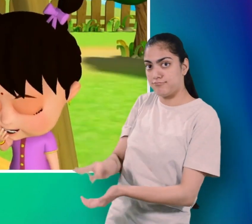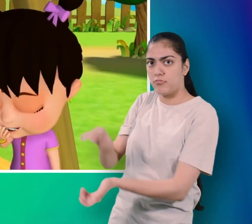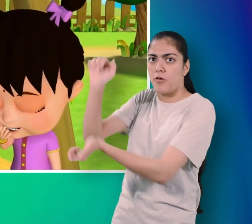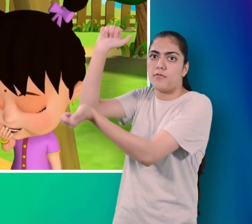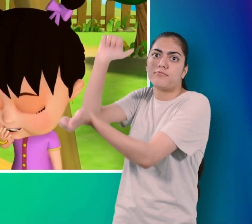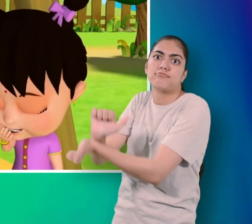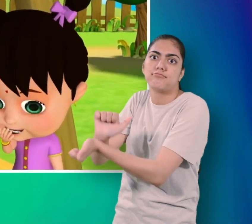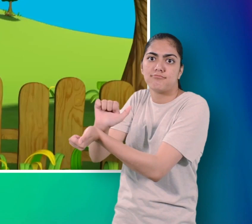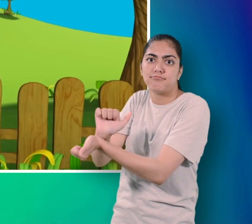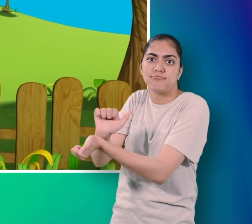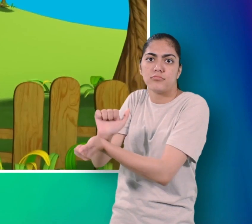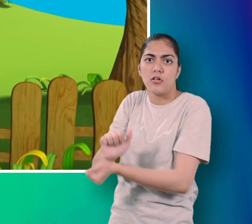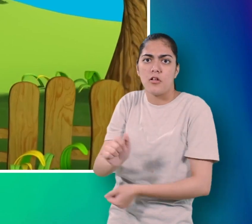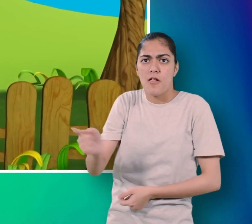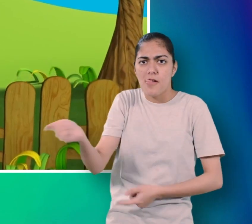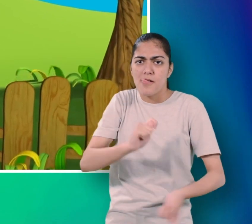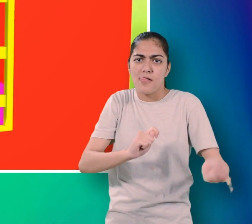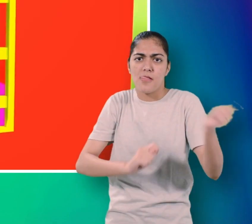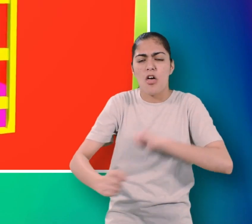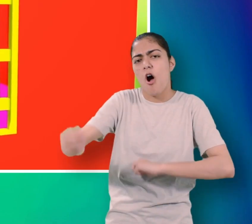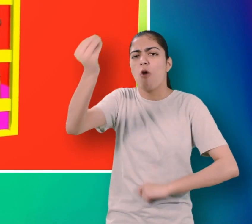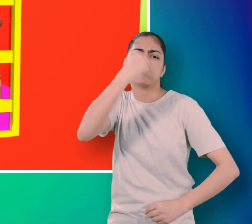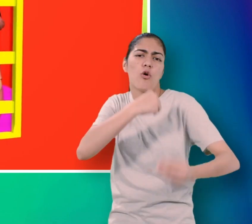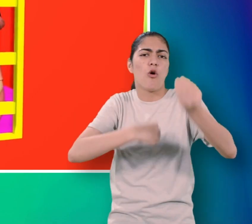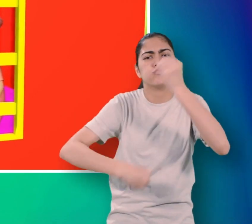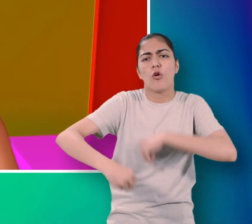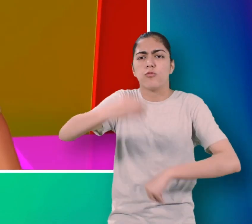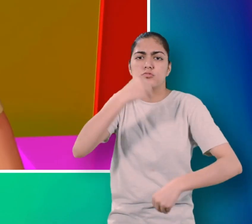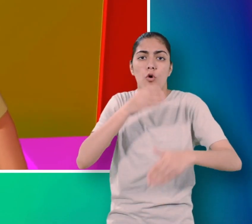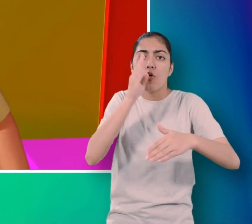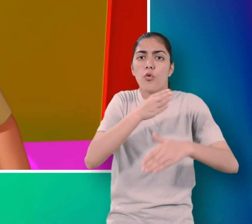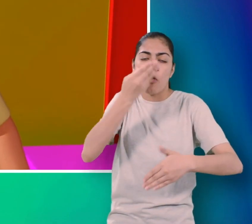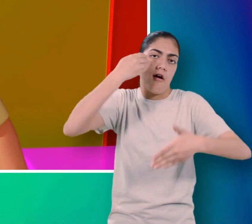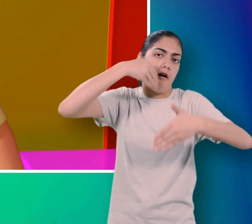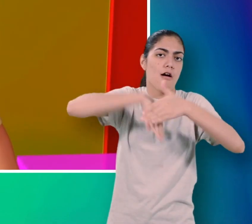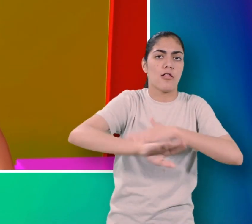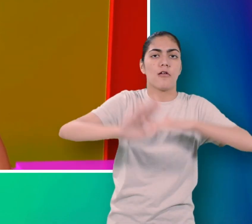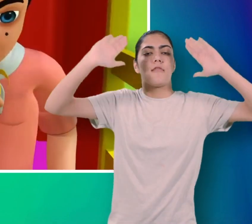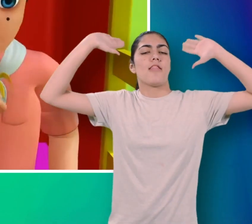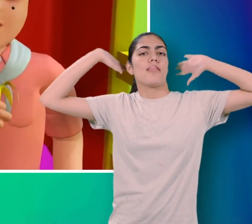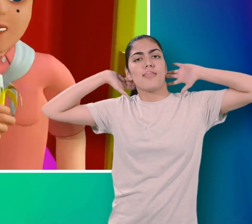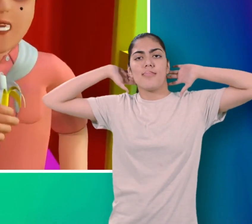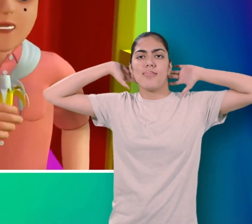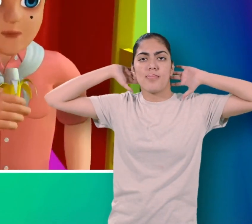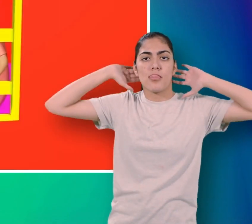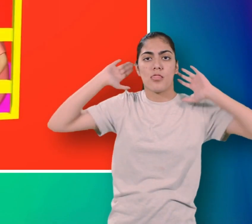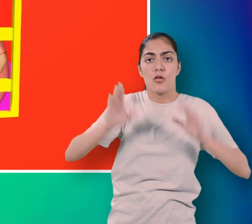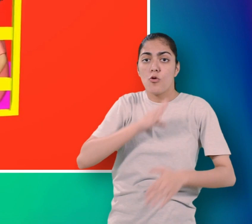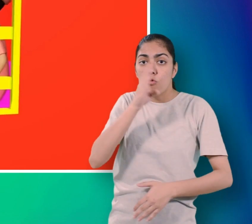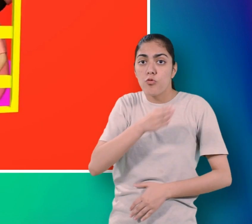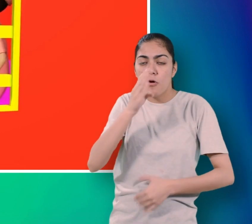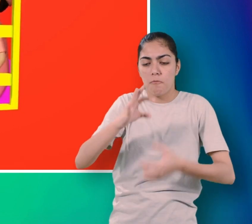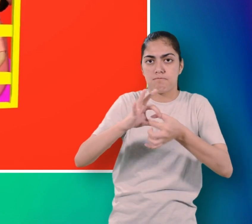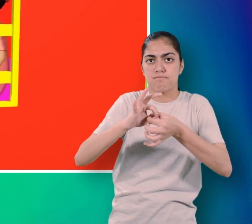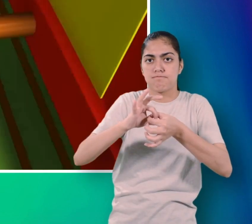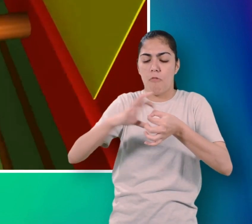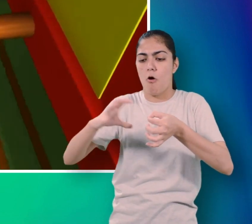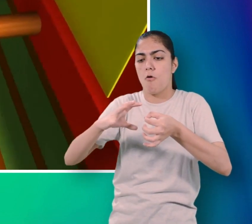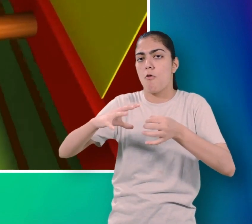पोच्छा सीदे जेल में खाके पिके मोटे हुके चोर बैठे रेल में चोरों